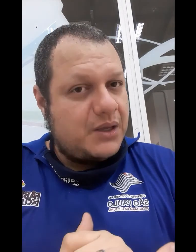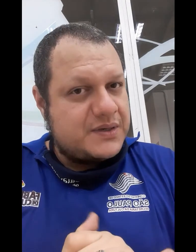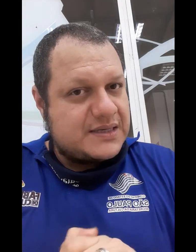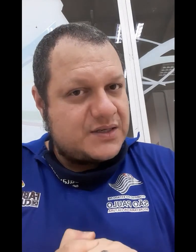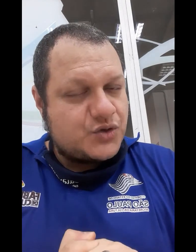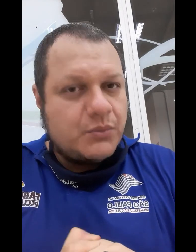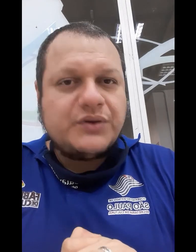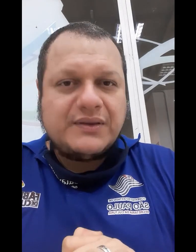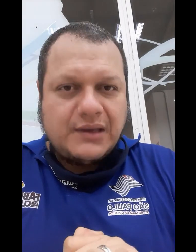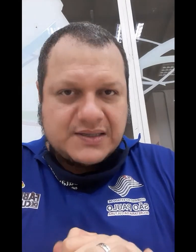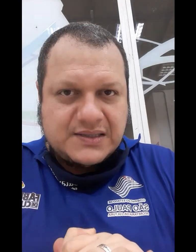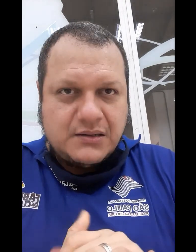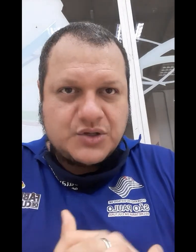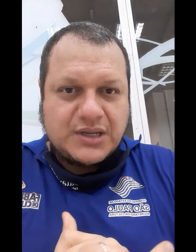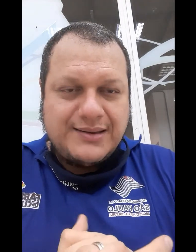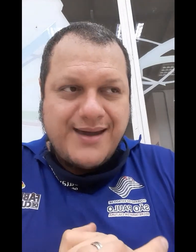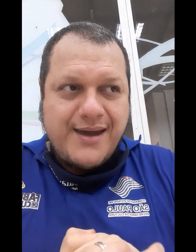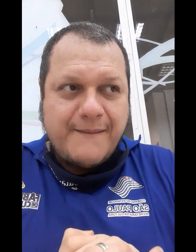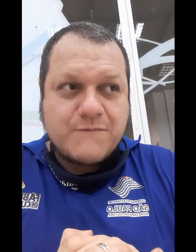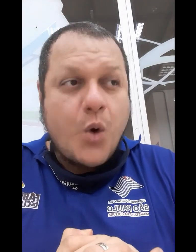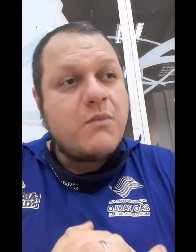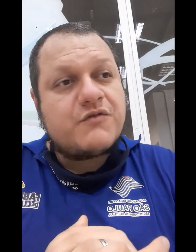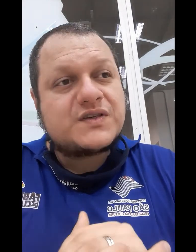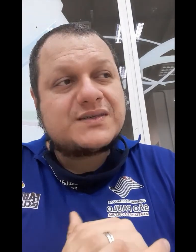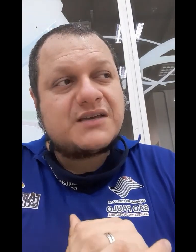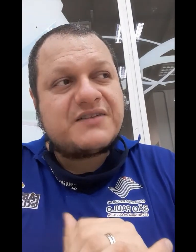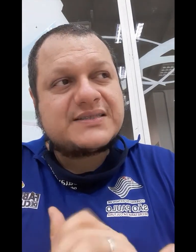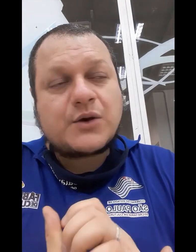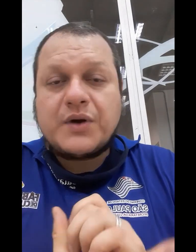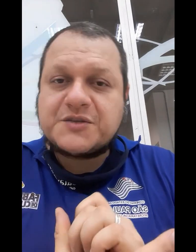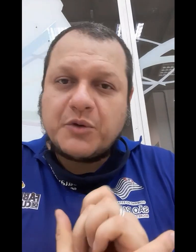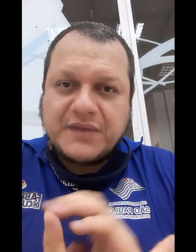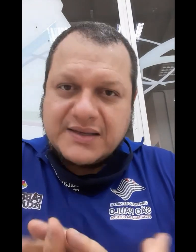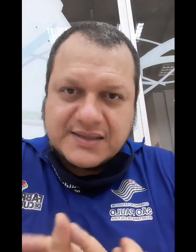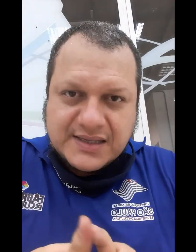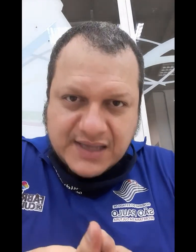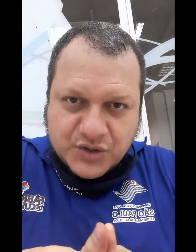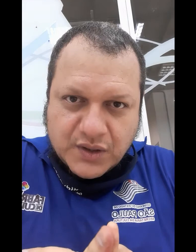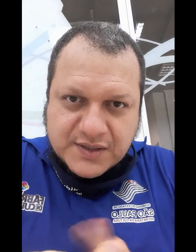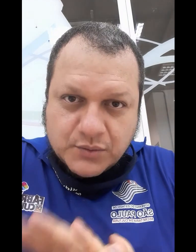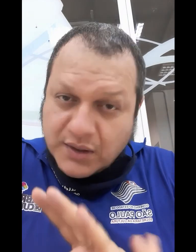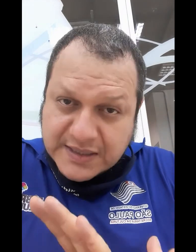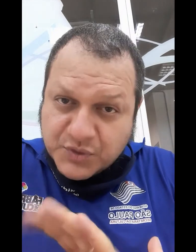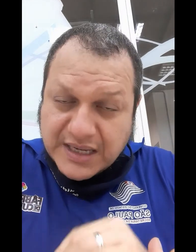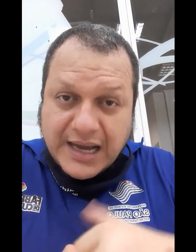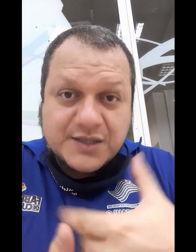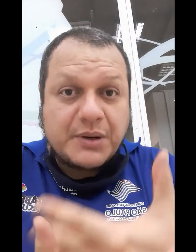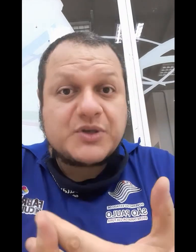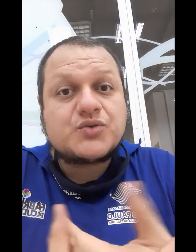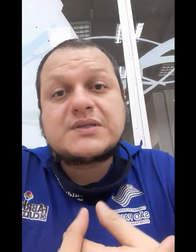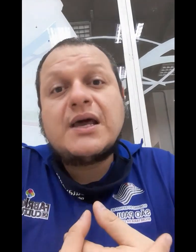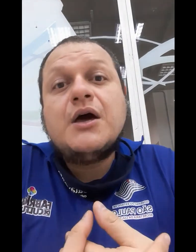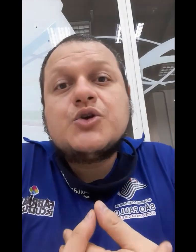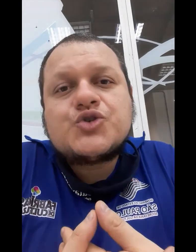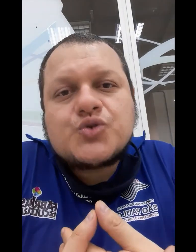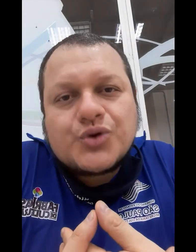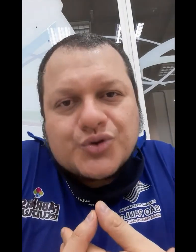um exercício muito interessante, que é como você fazer correspondências a sete notas musicais para pessoas surdos,